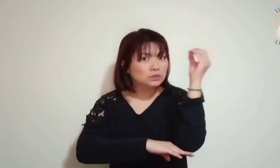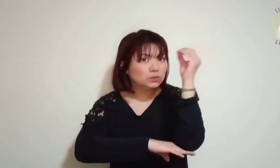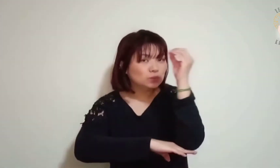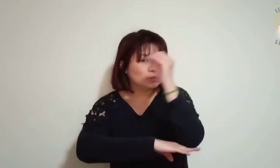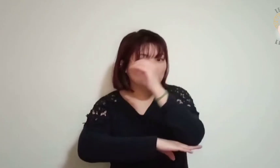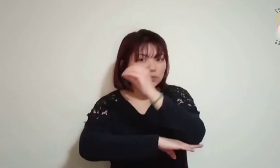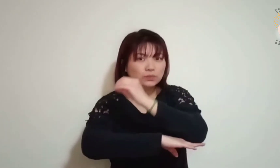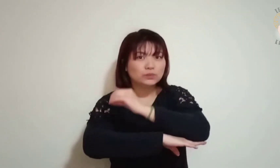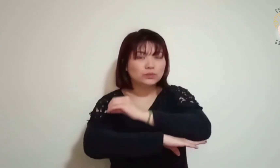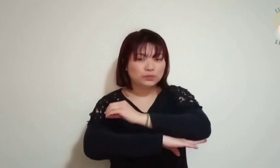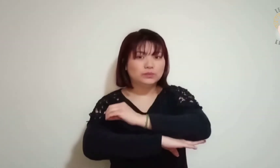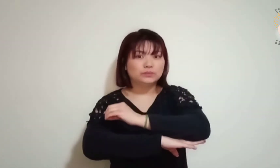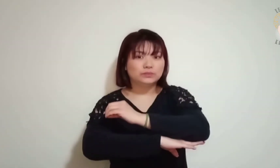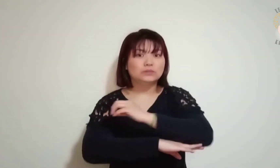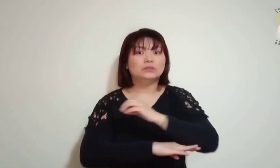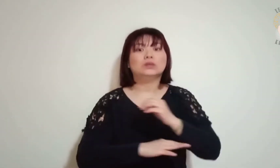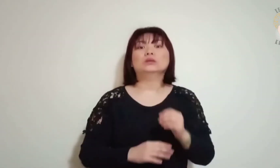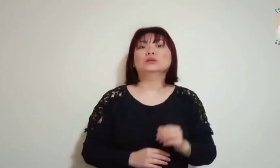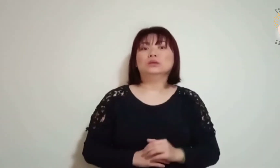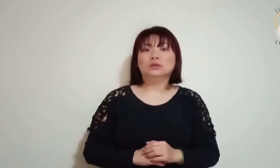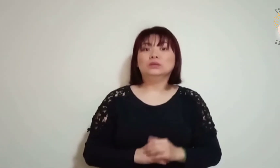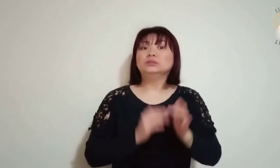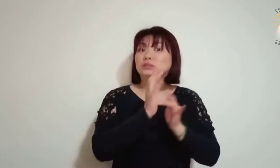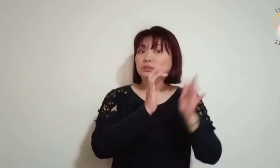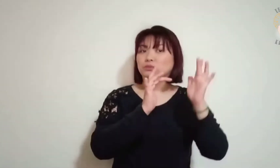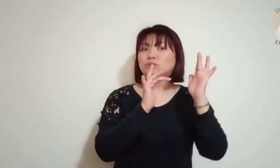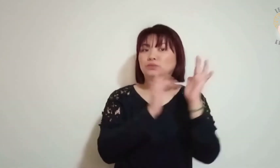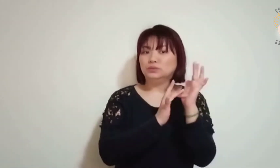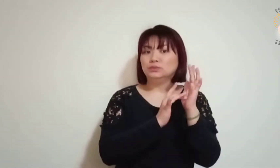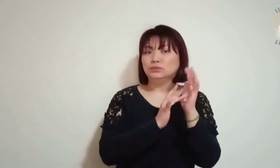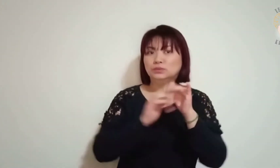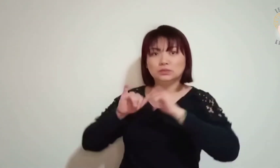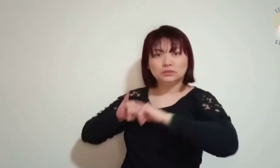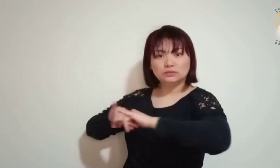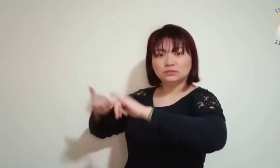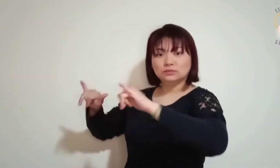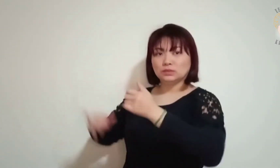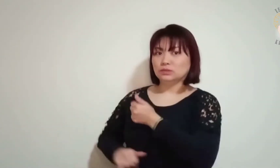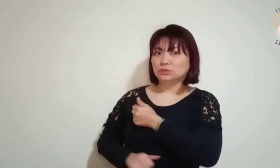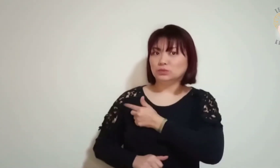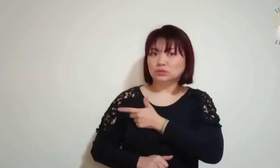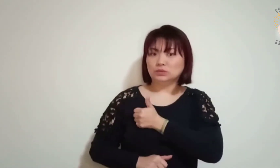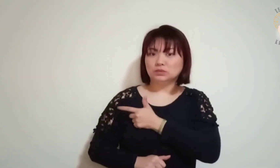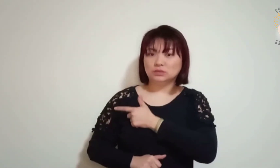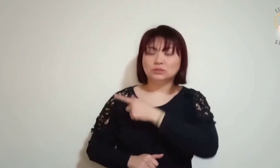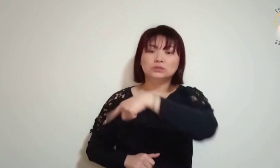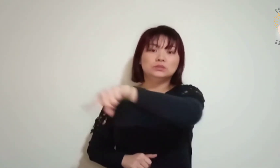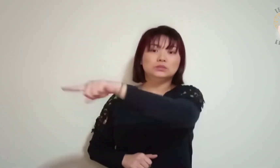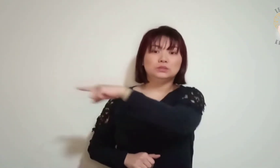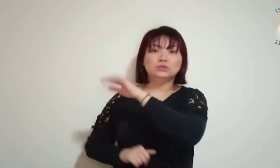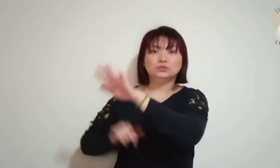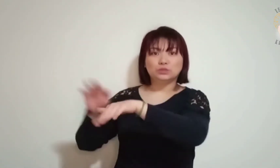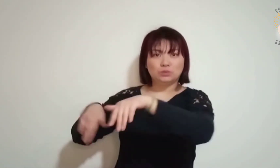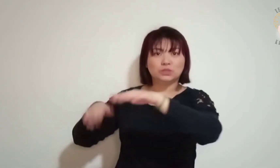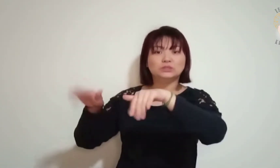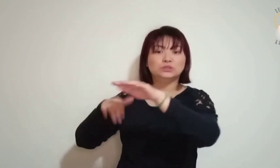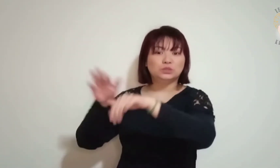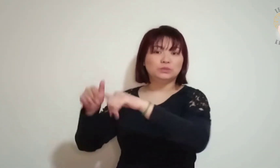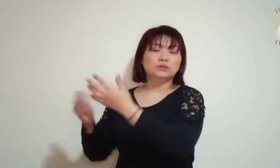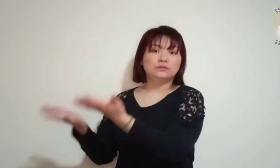Jesus disse a seus discípulos Vamos